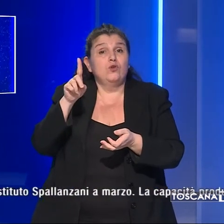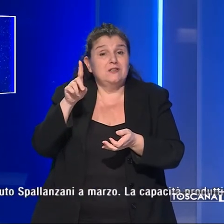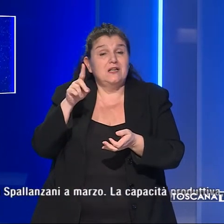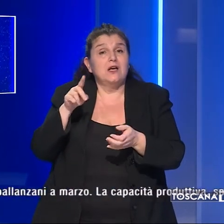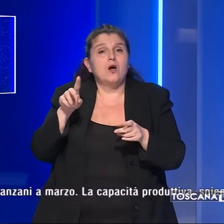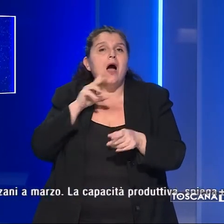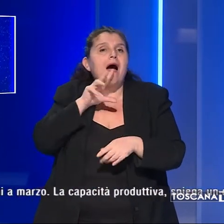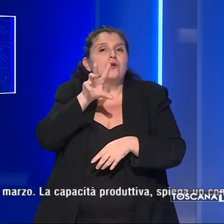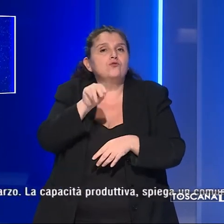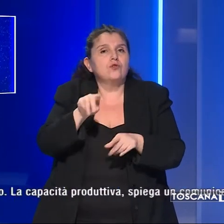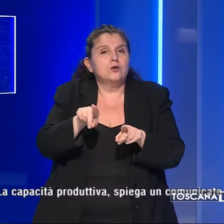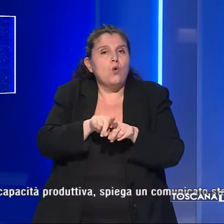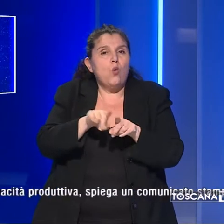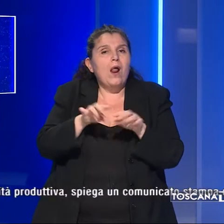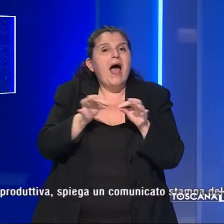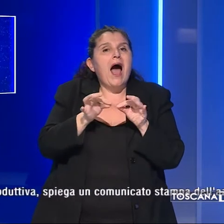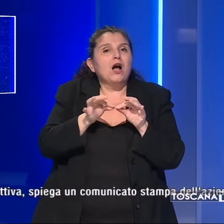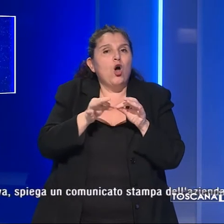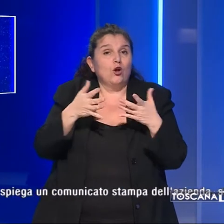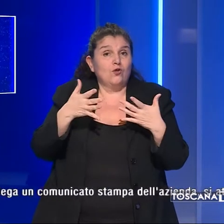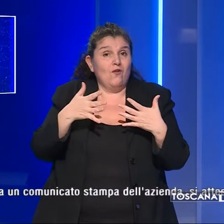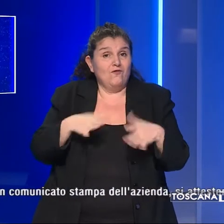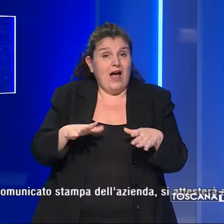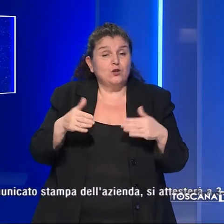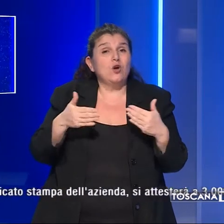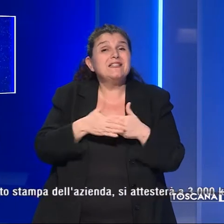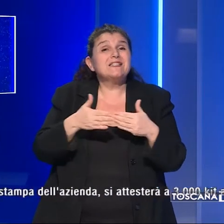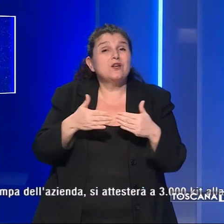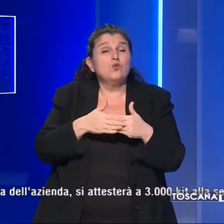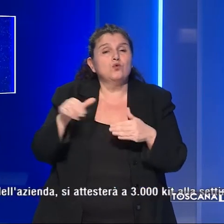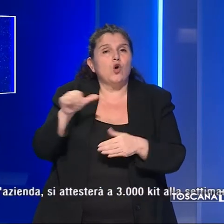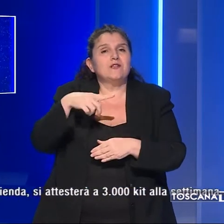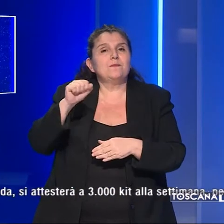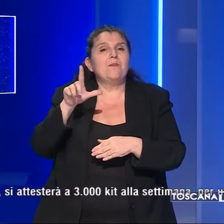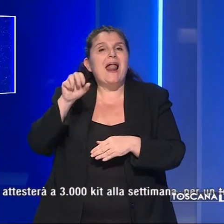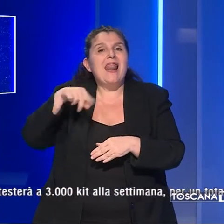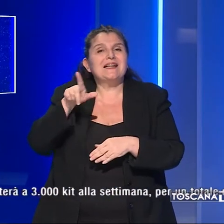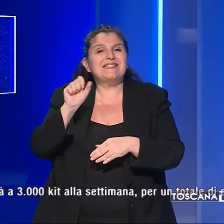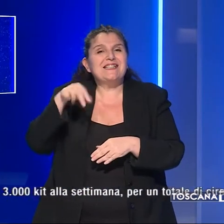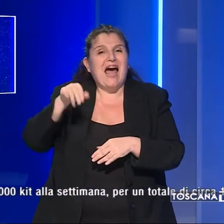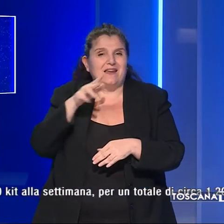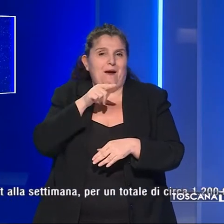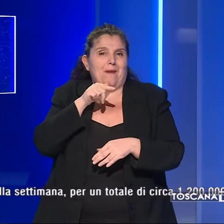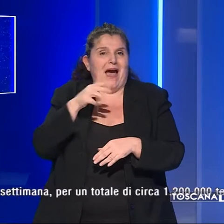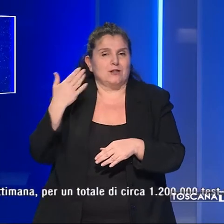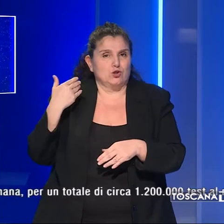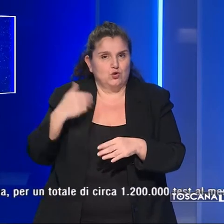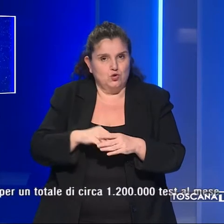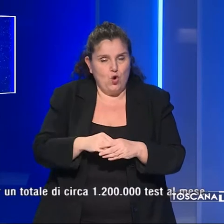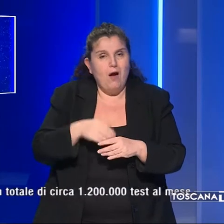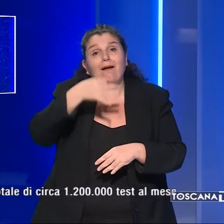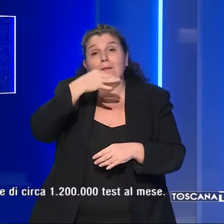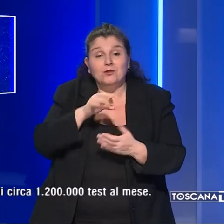annunciato dopo l'accordo raggiunto con l'Istituto Spallanzani a marzo. La capacità